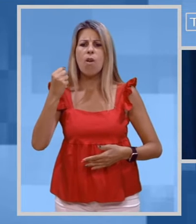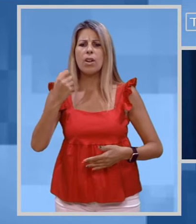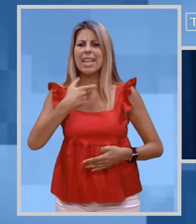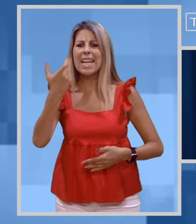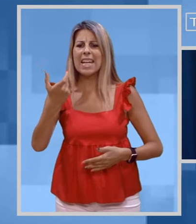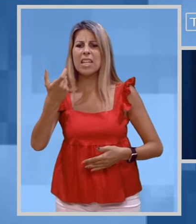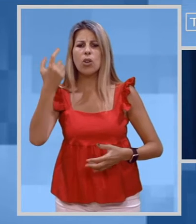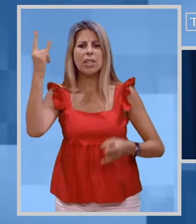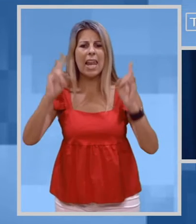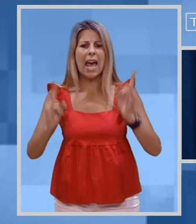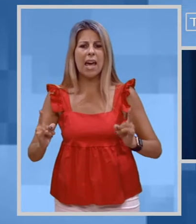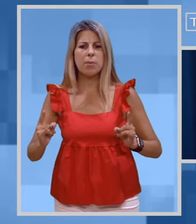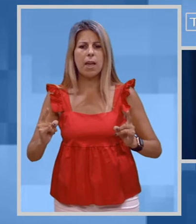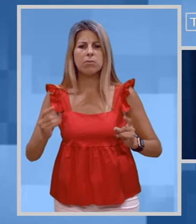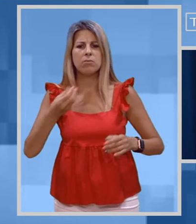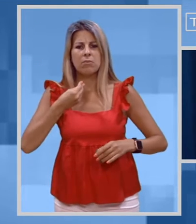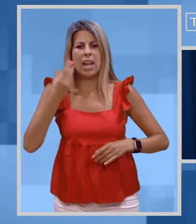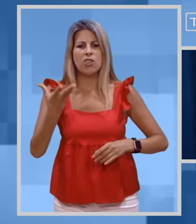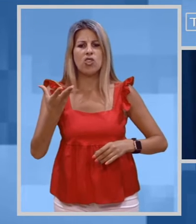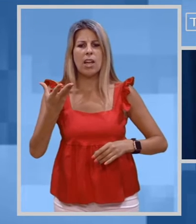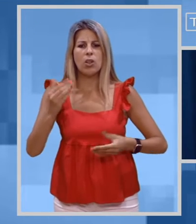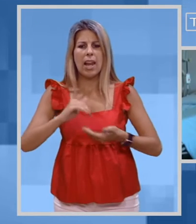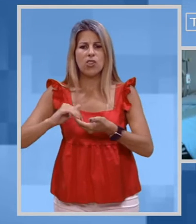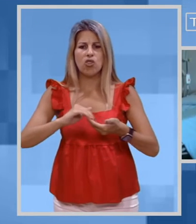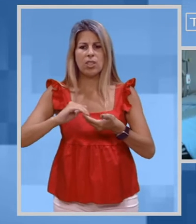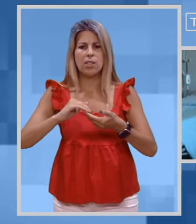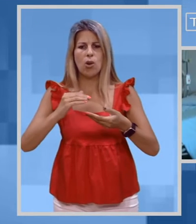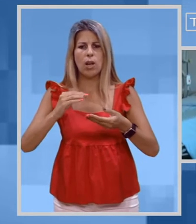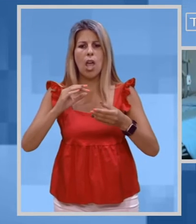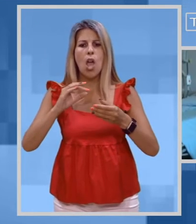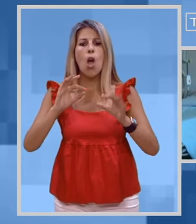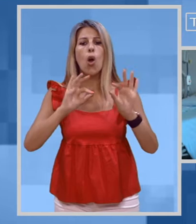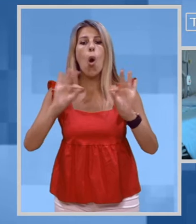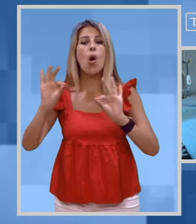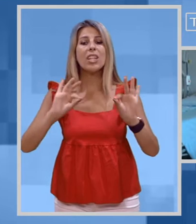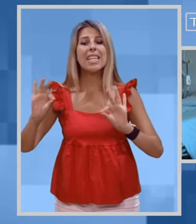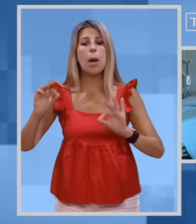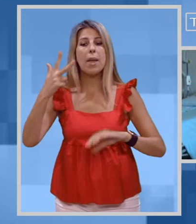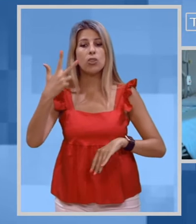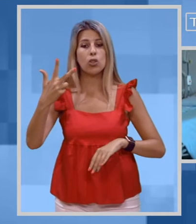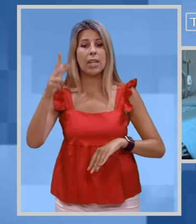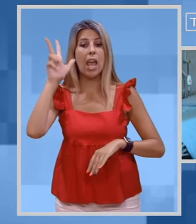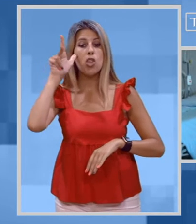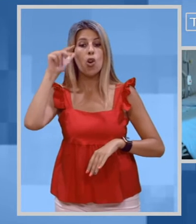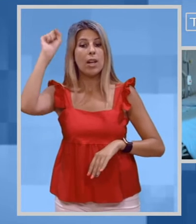A lanciare un forte grido d'allarme è l'Associazione Coordinamento 3, donne di Sardegna.